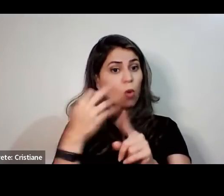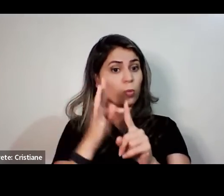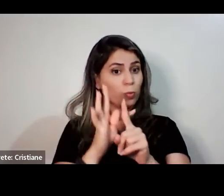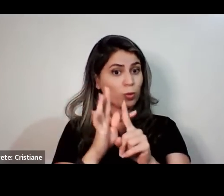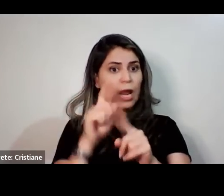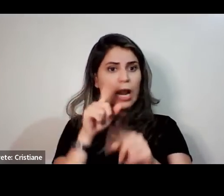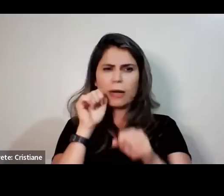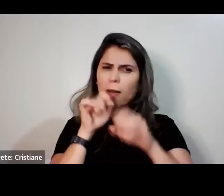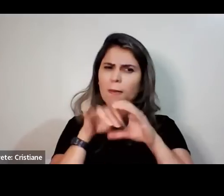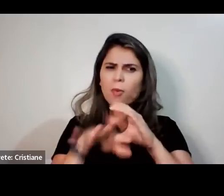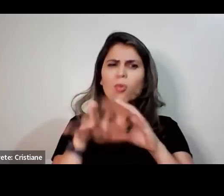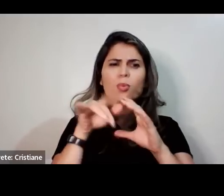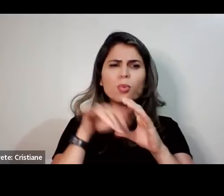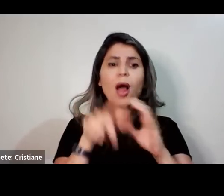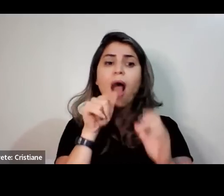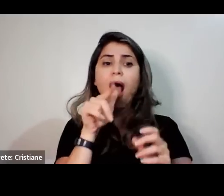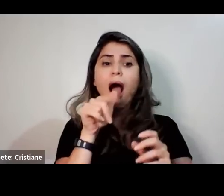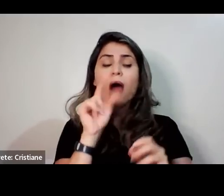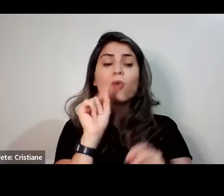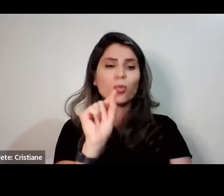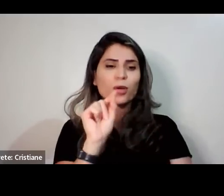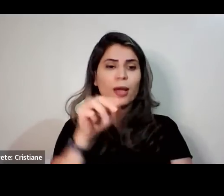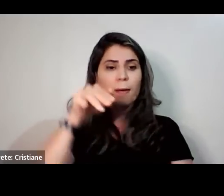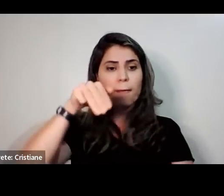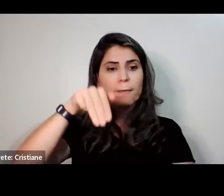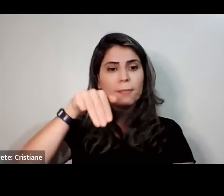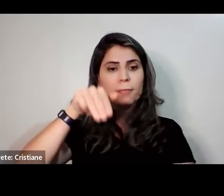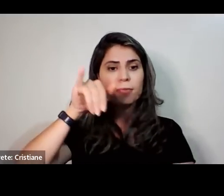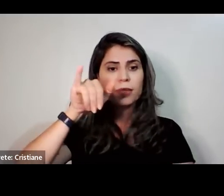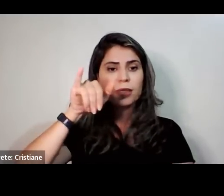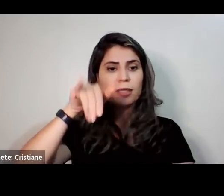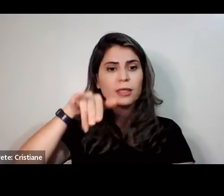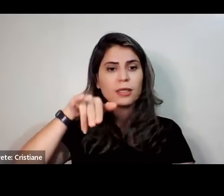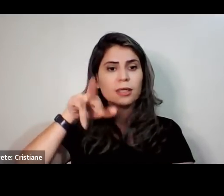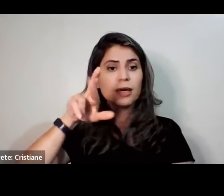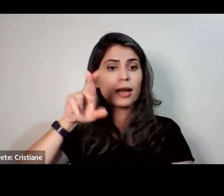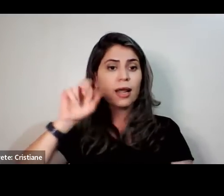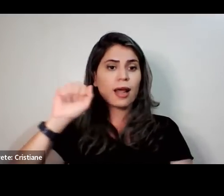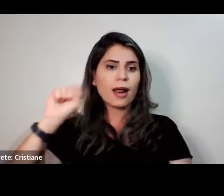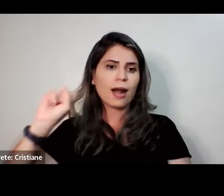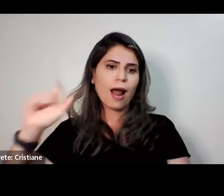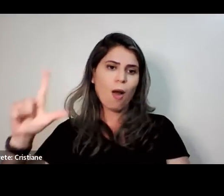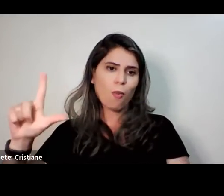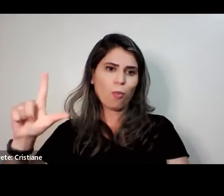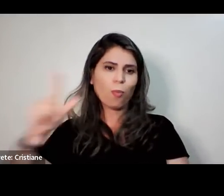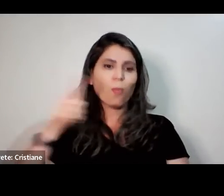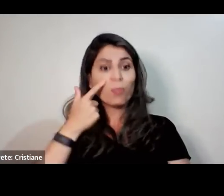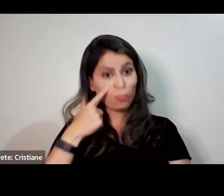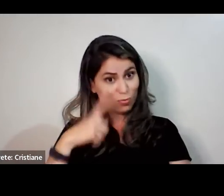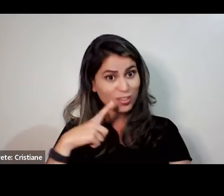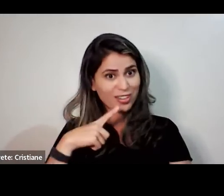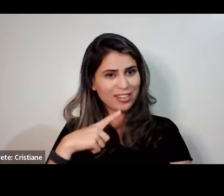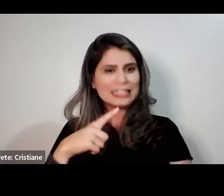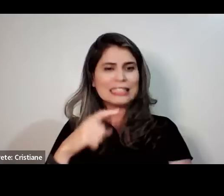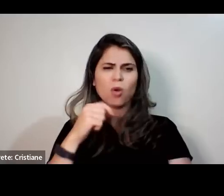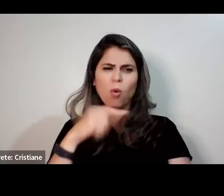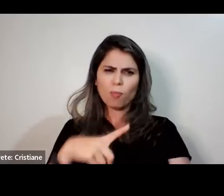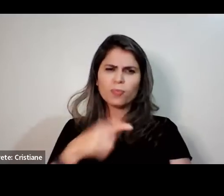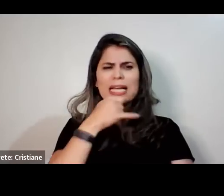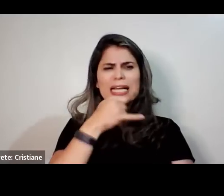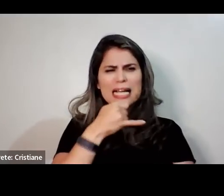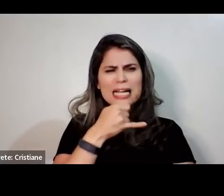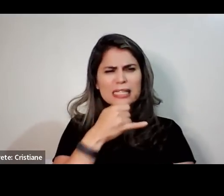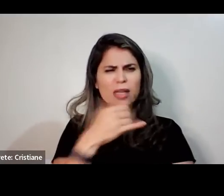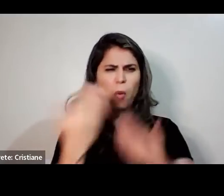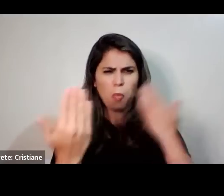pensa, ué, mas toda água não tem mineral? Bem, a água, quando ela está em contato com o leito do rio, quando ela